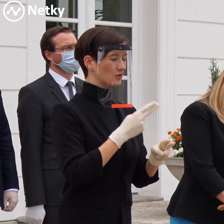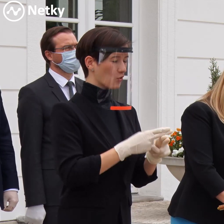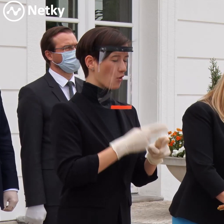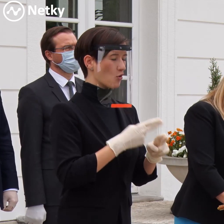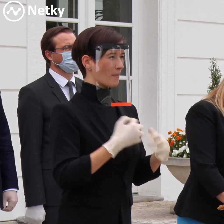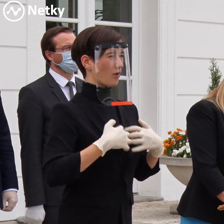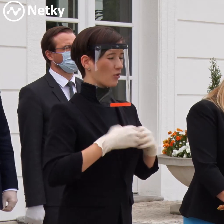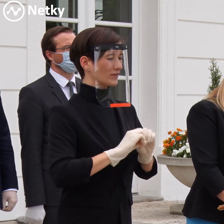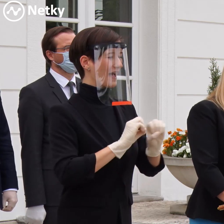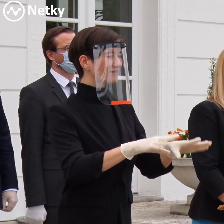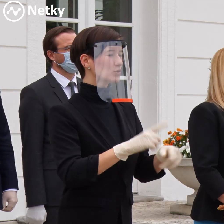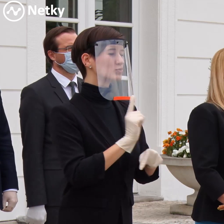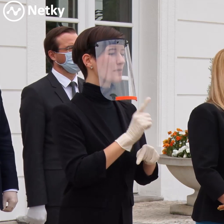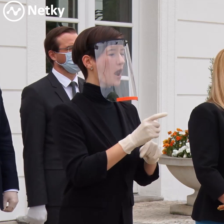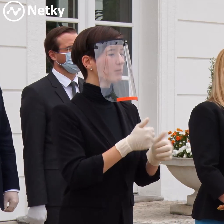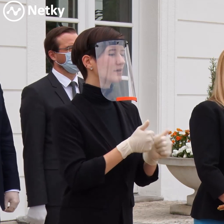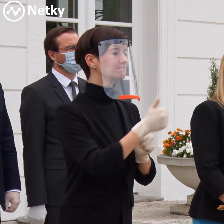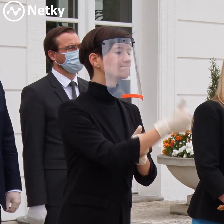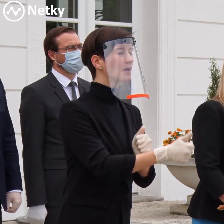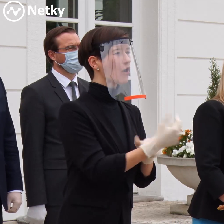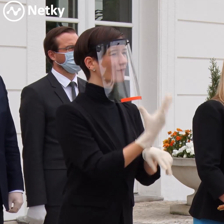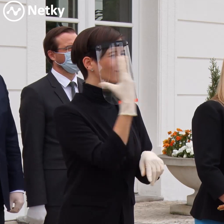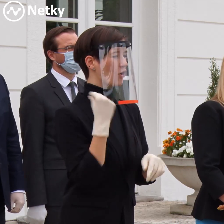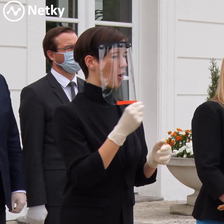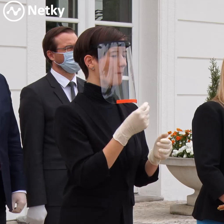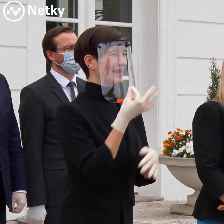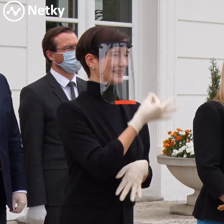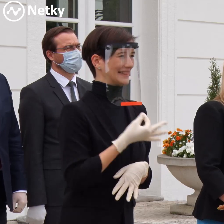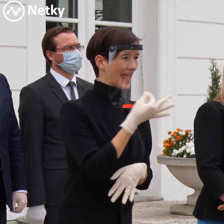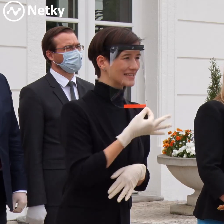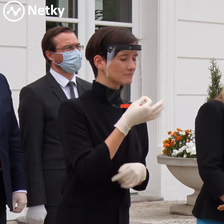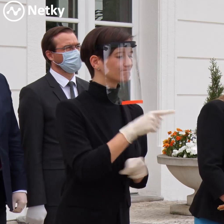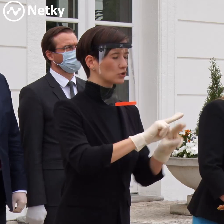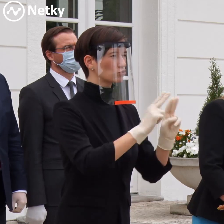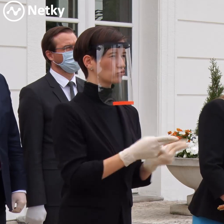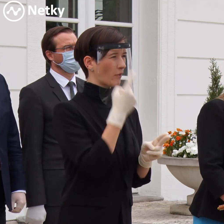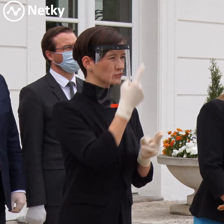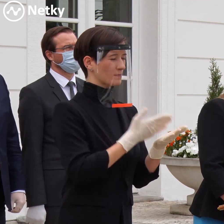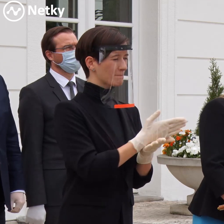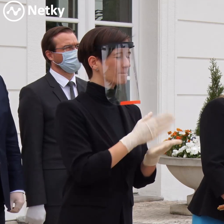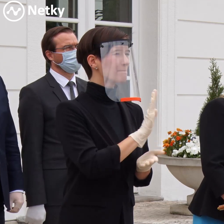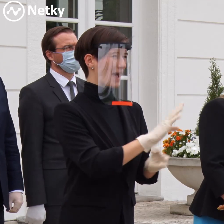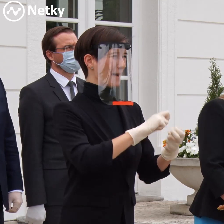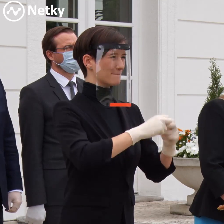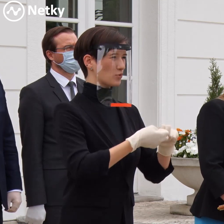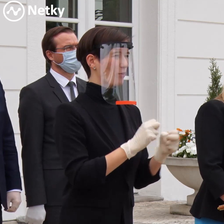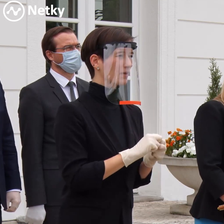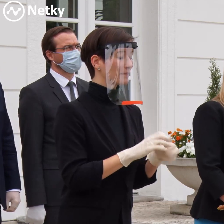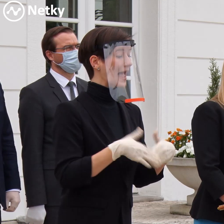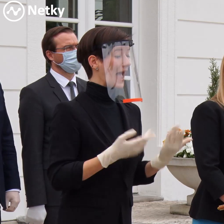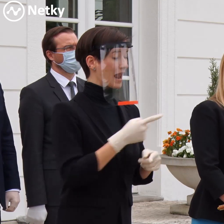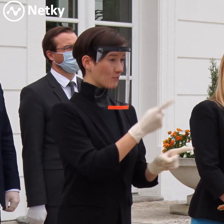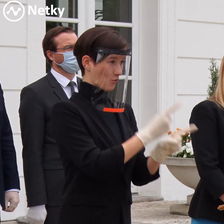s mobilnými testovacími jednotkami. To znamená s možnosťou prísť otestovať klienta, pokiaľ je tam podozrenie, priamo do